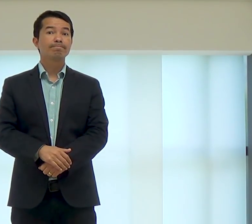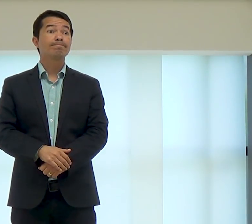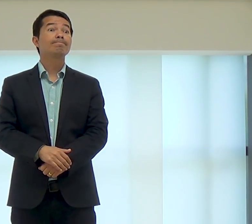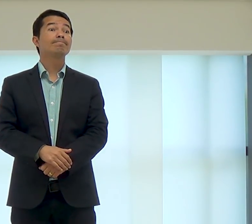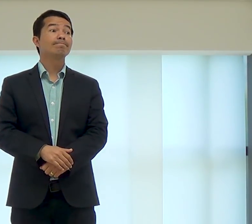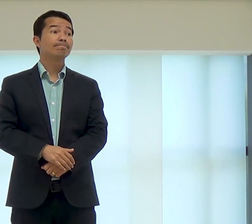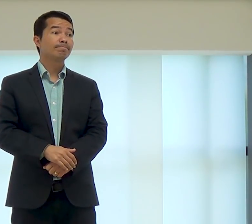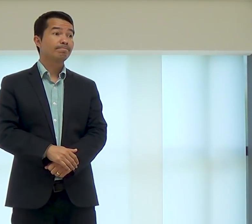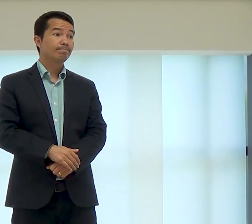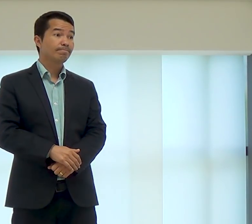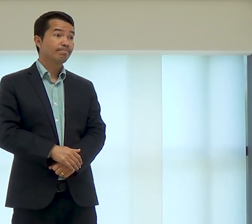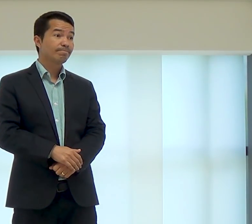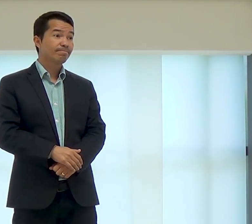é justo ou injusto?